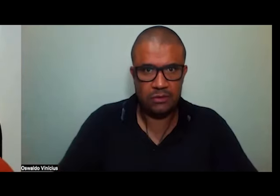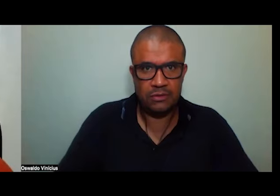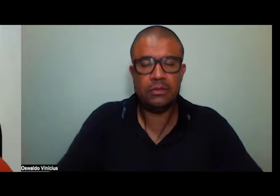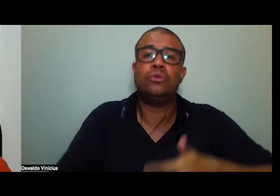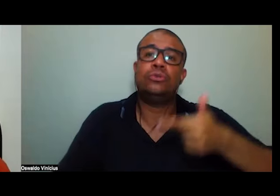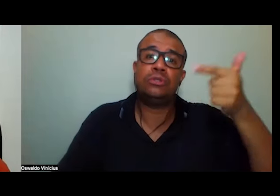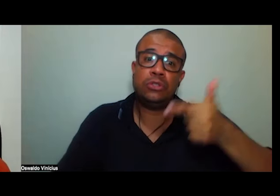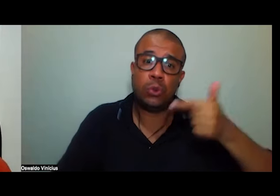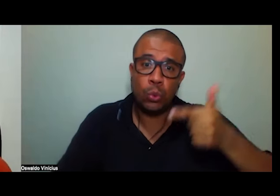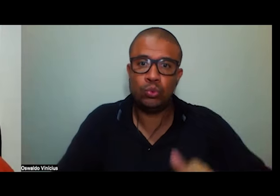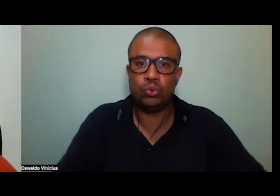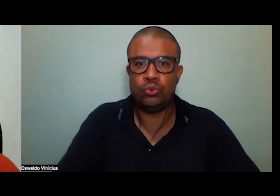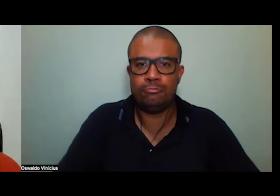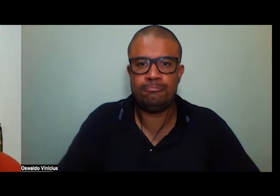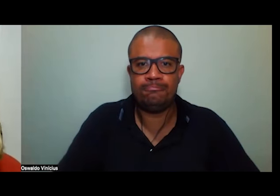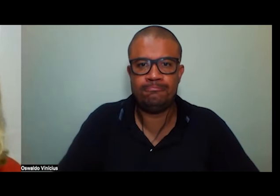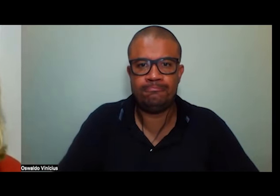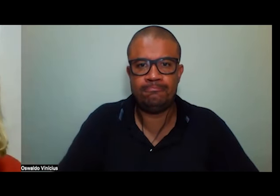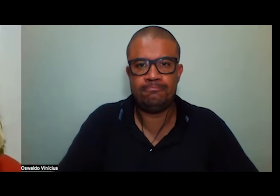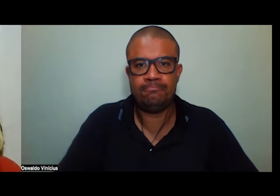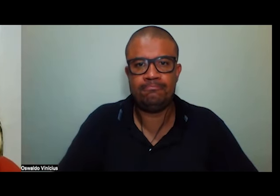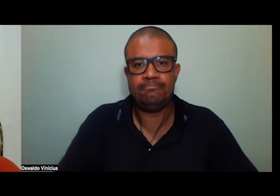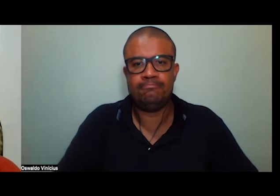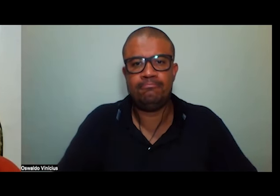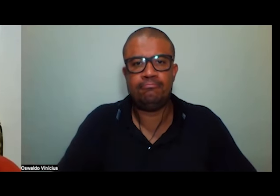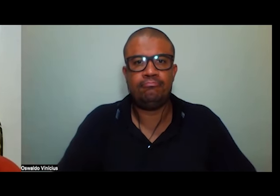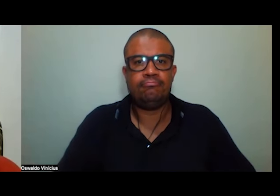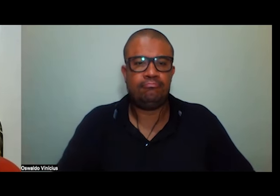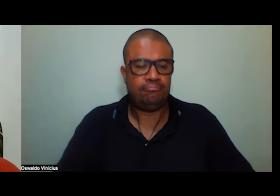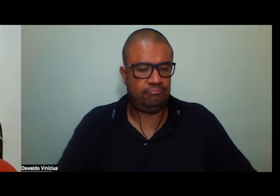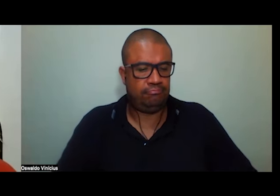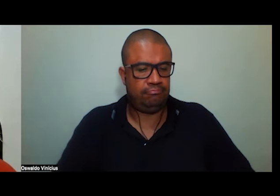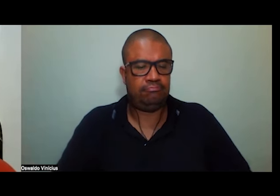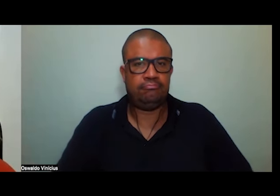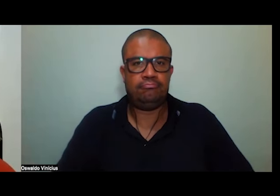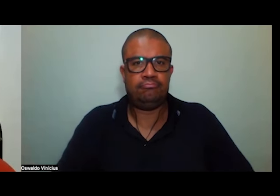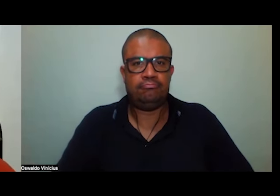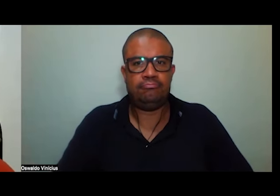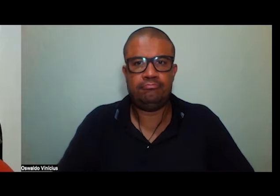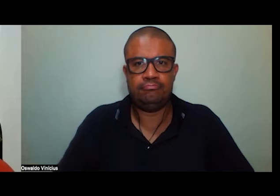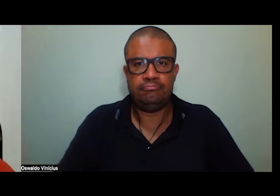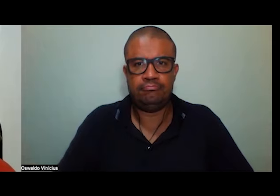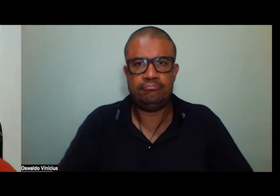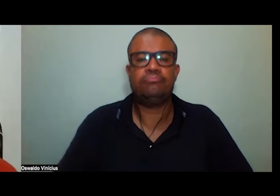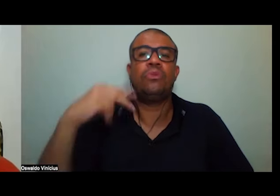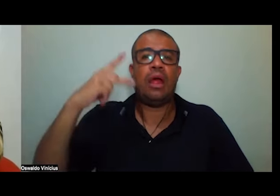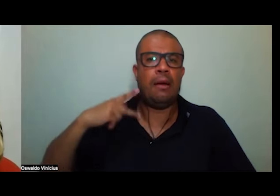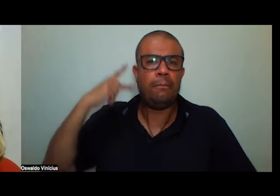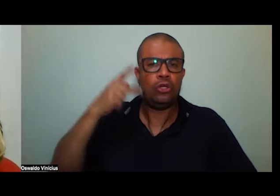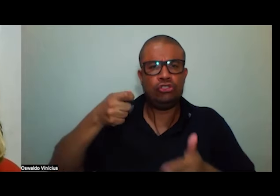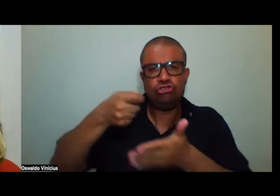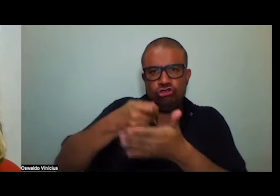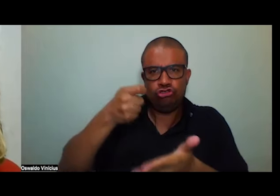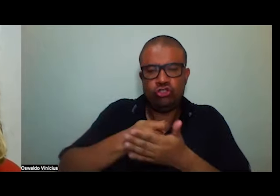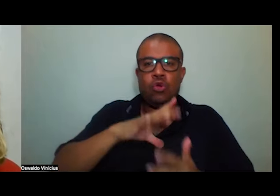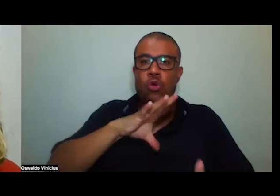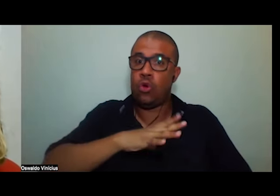aspecto aí diz respeito a um modo de ser a política exige coragem